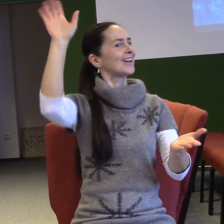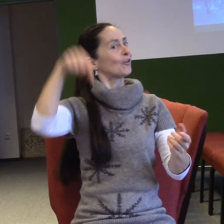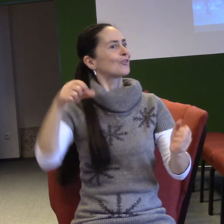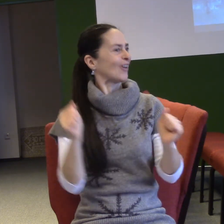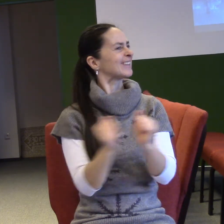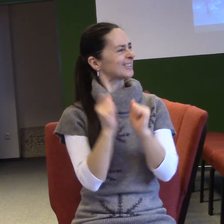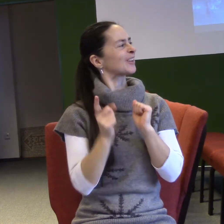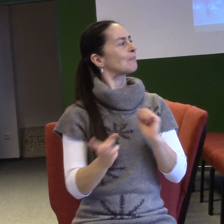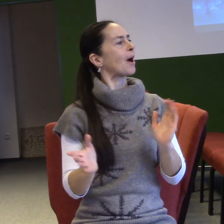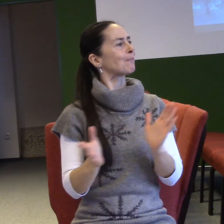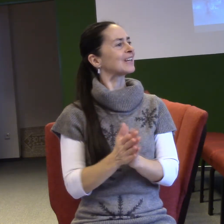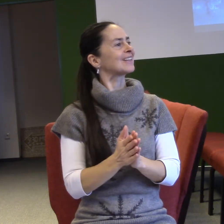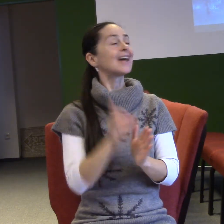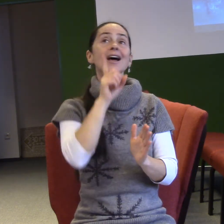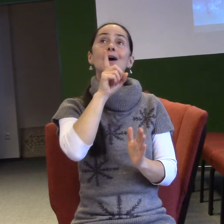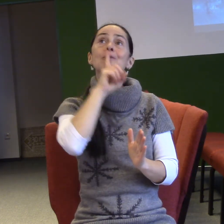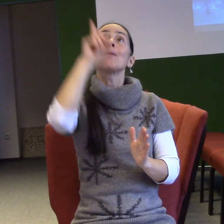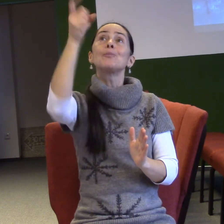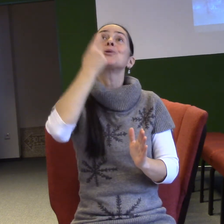chce užívat svoje ocovství s vámi.